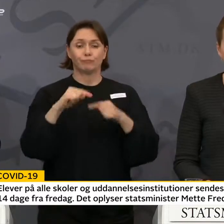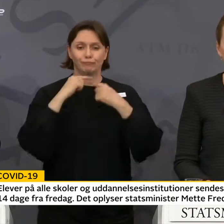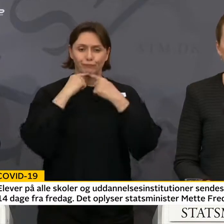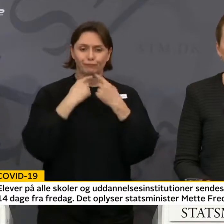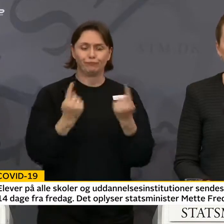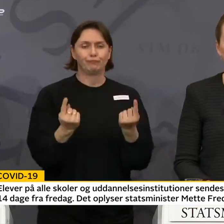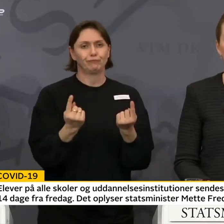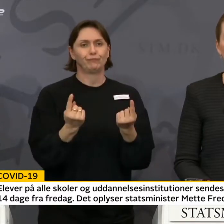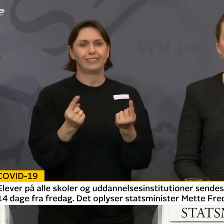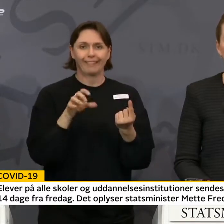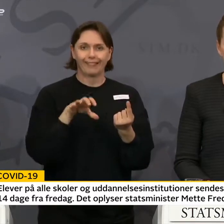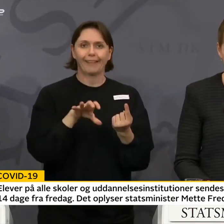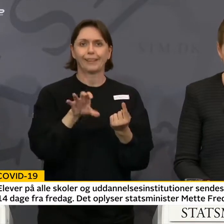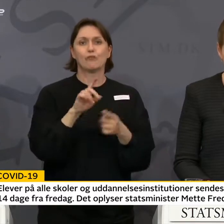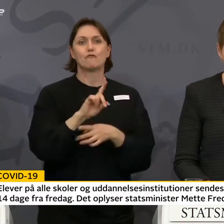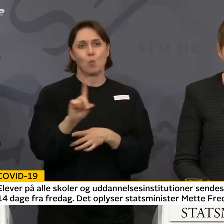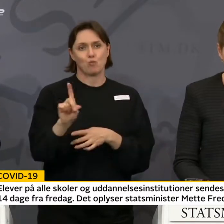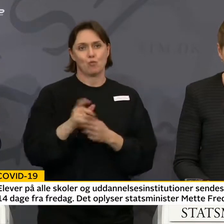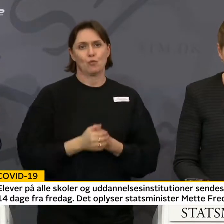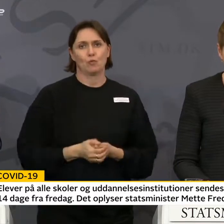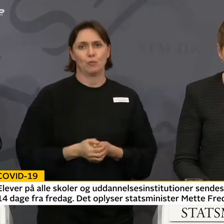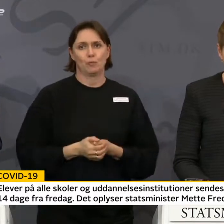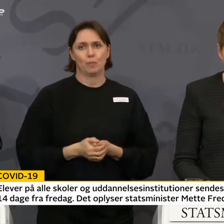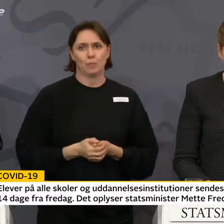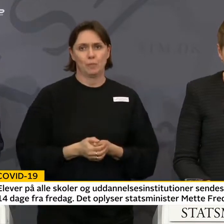derfor et enligt forbud.